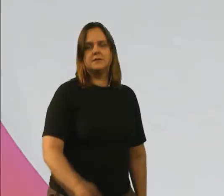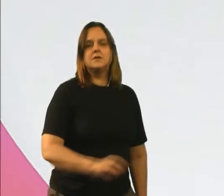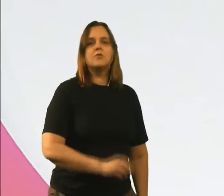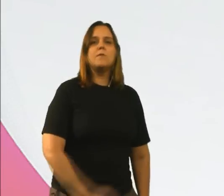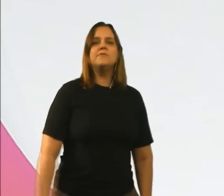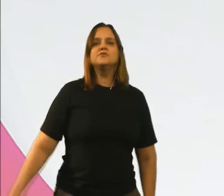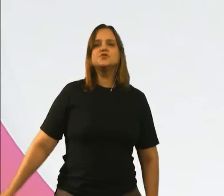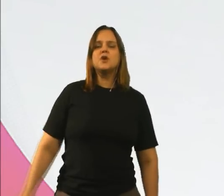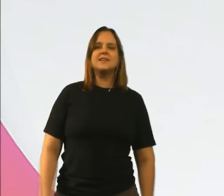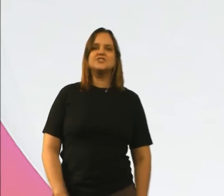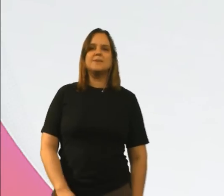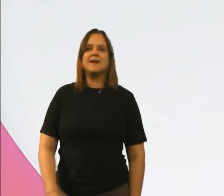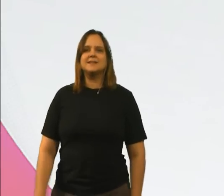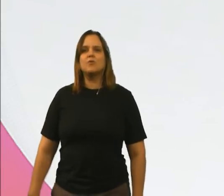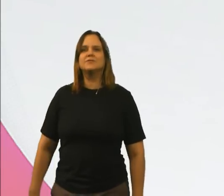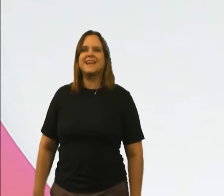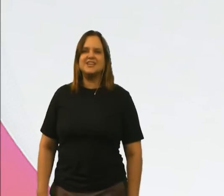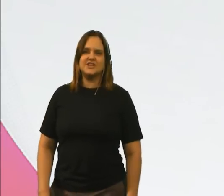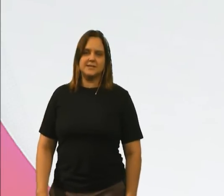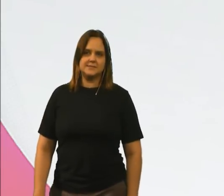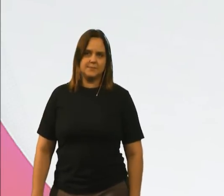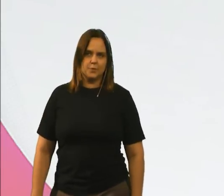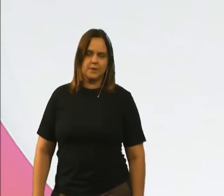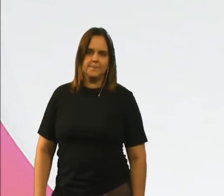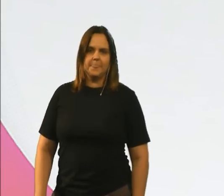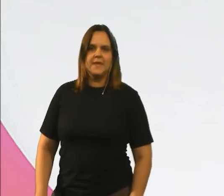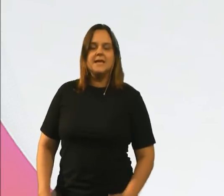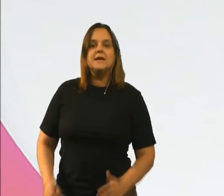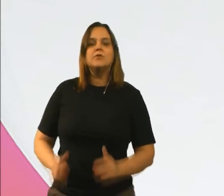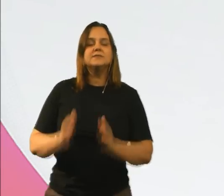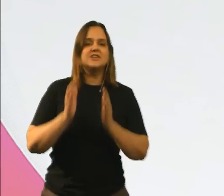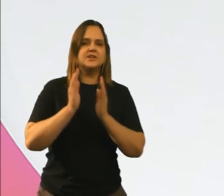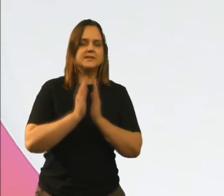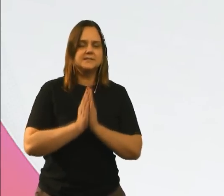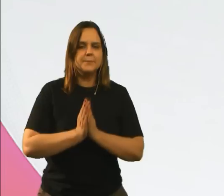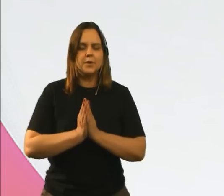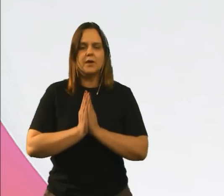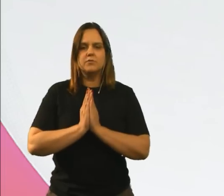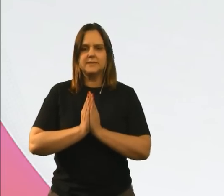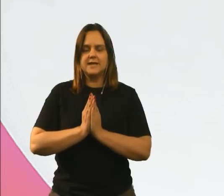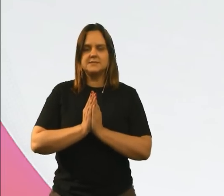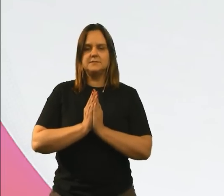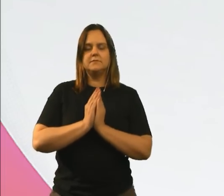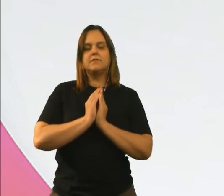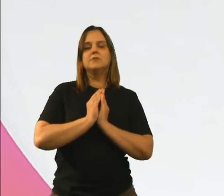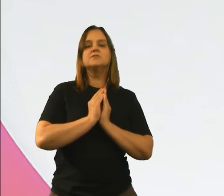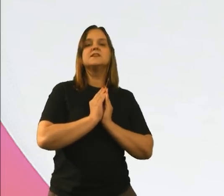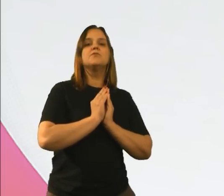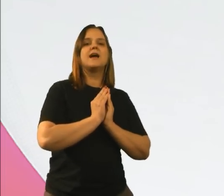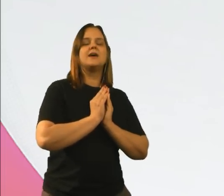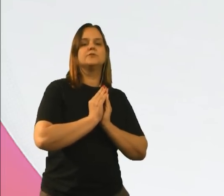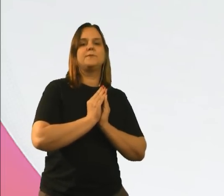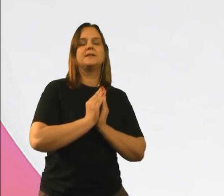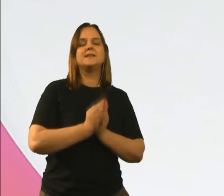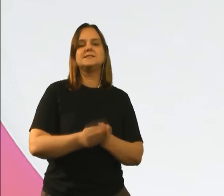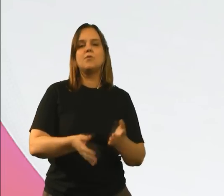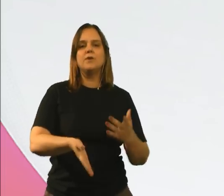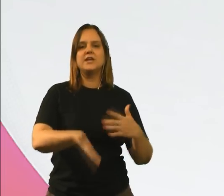Como funciona a chamada contagem recíproca? Contagem recíproca acontece quando o segurado pertence a um